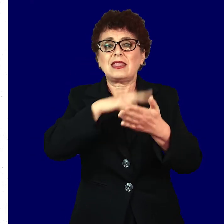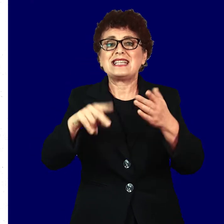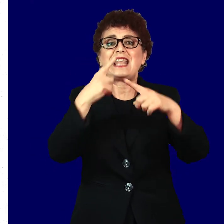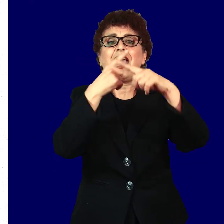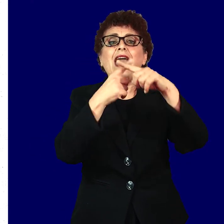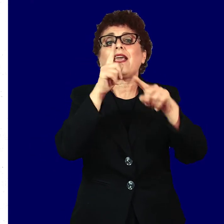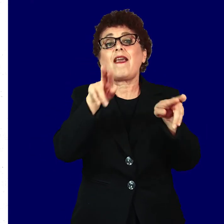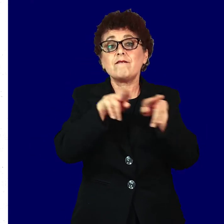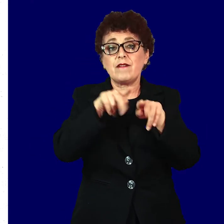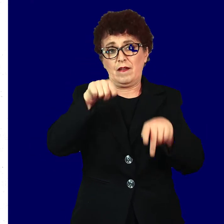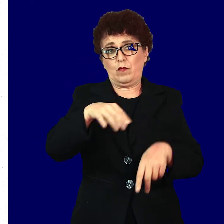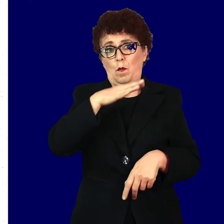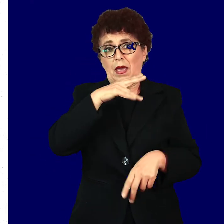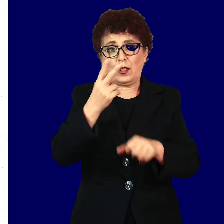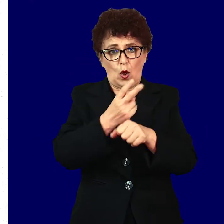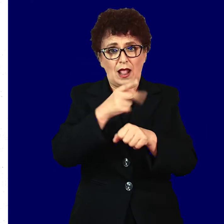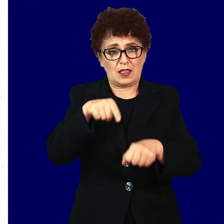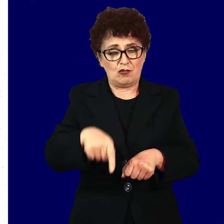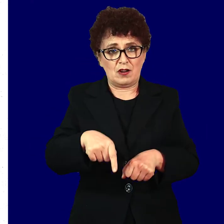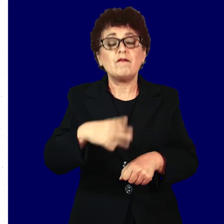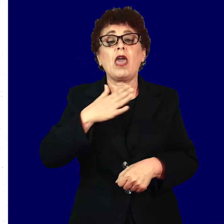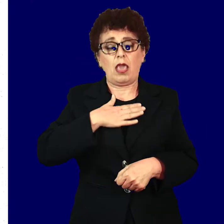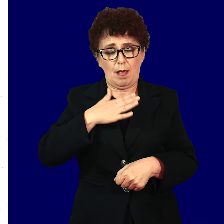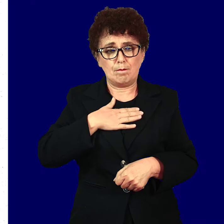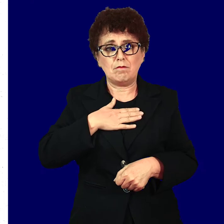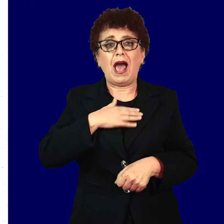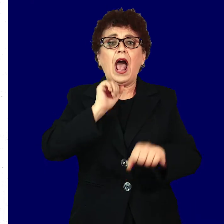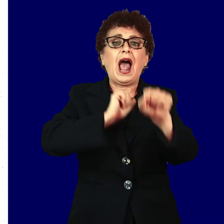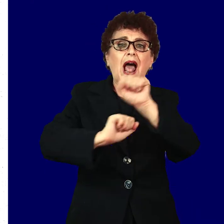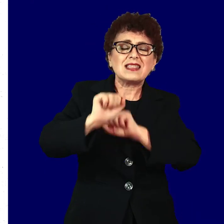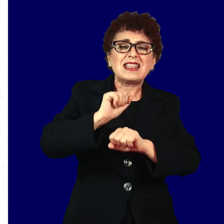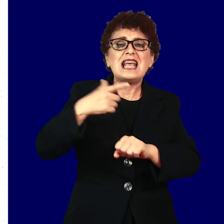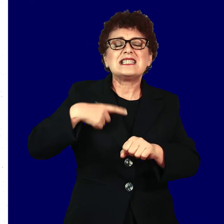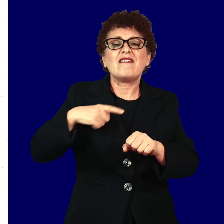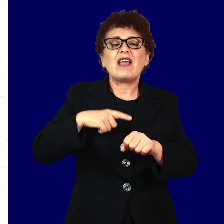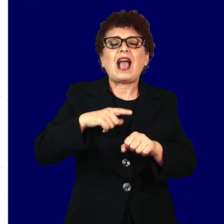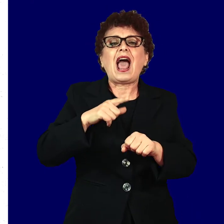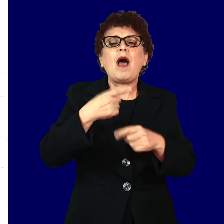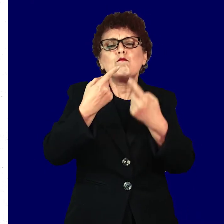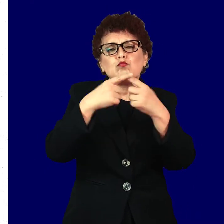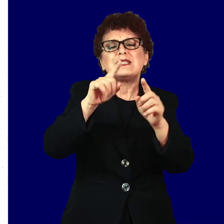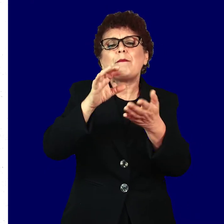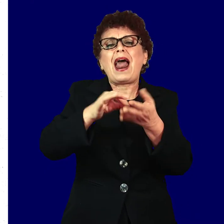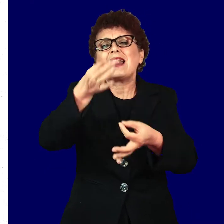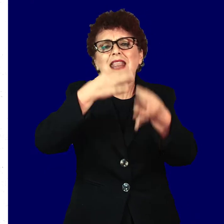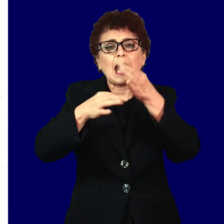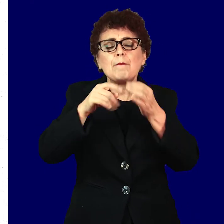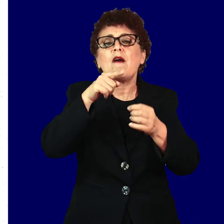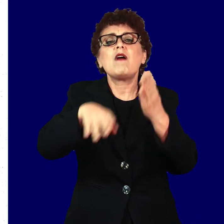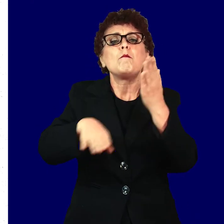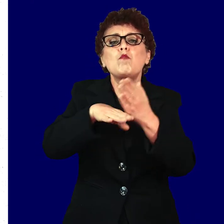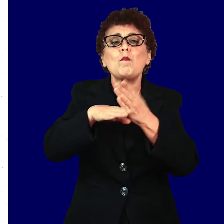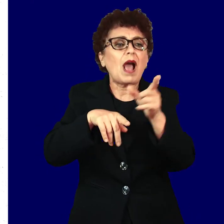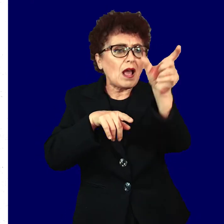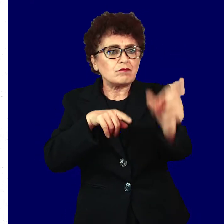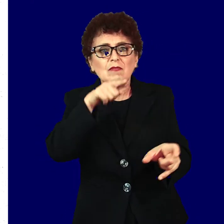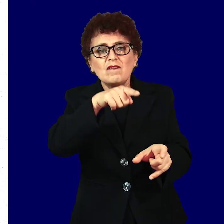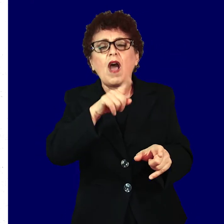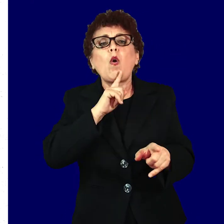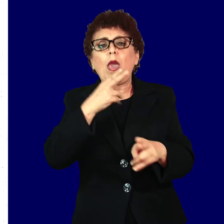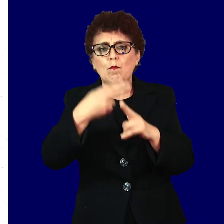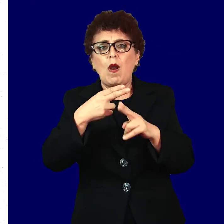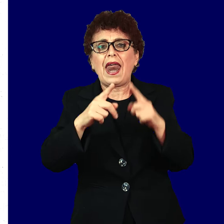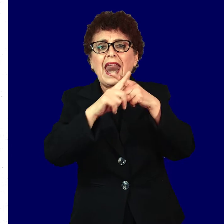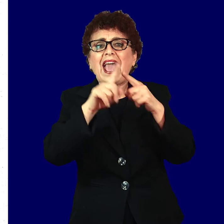и дека во нашата држава има антиретровирусна терапија која им помага на хиф позитивните